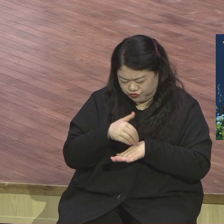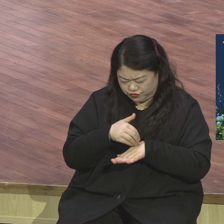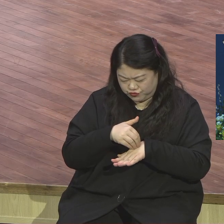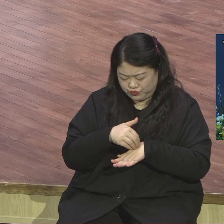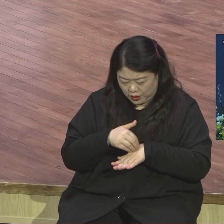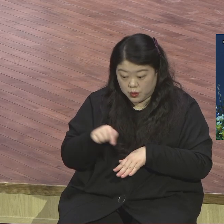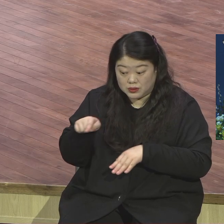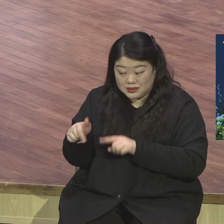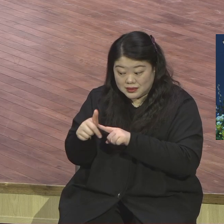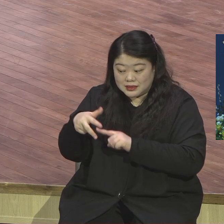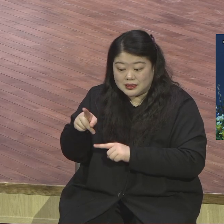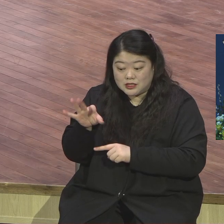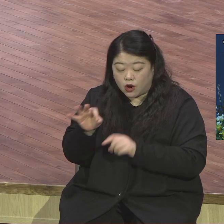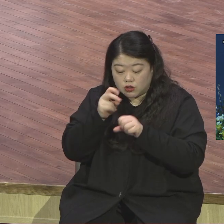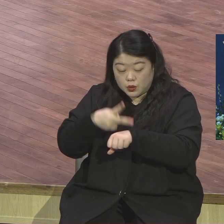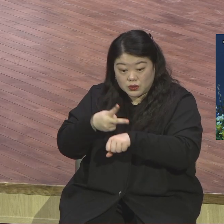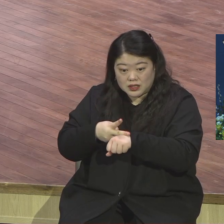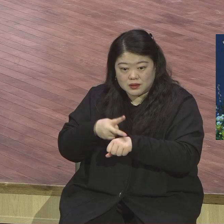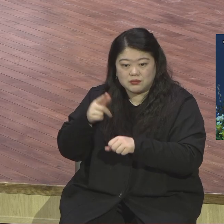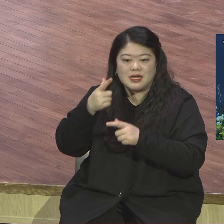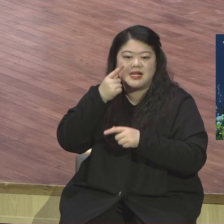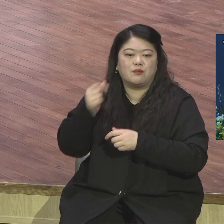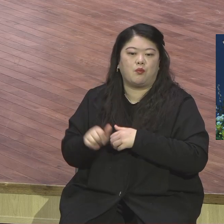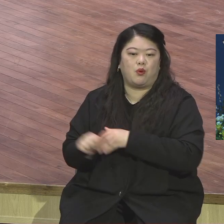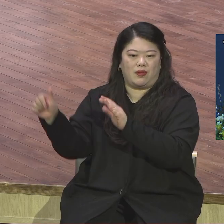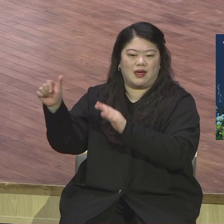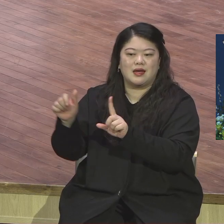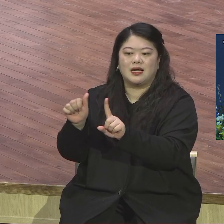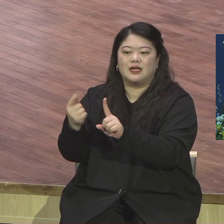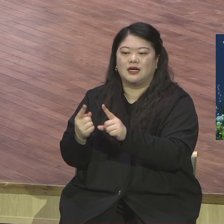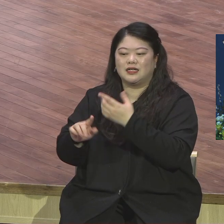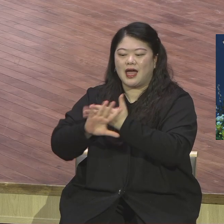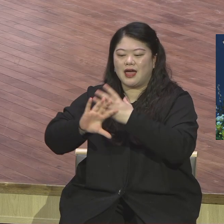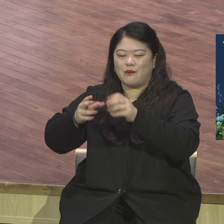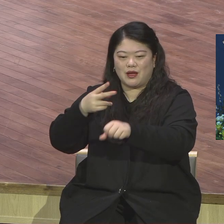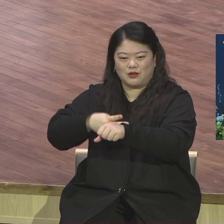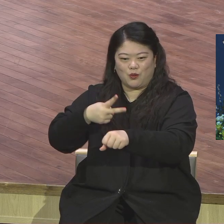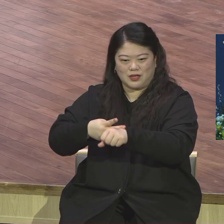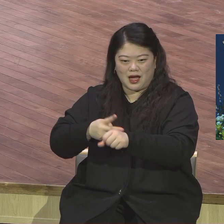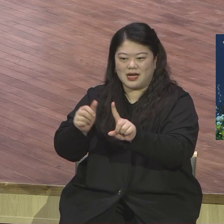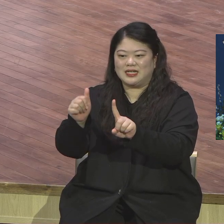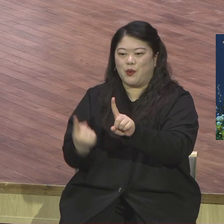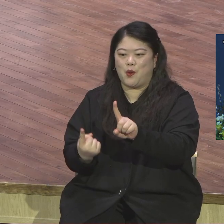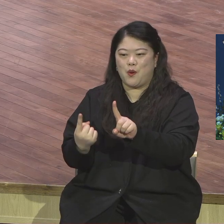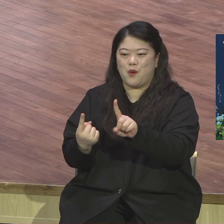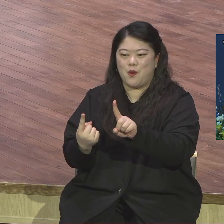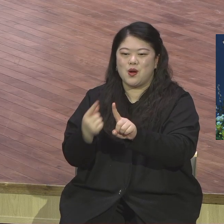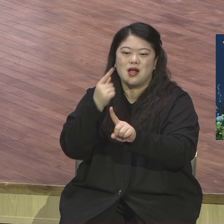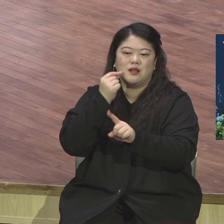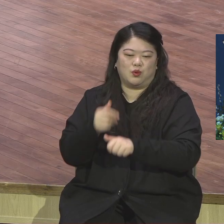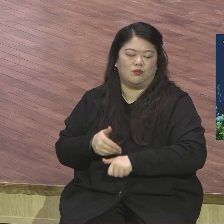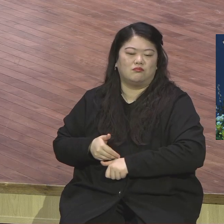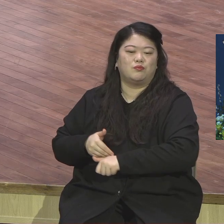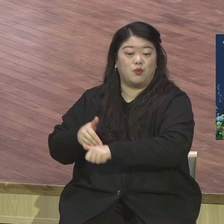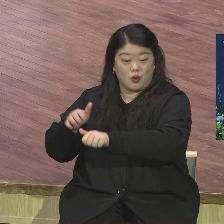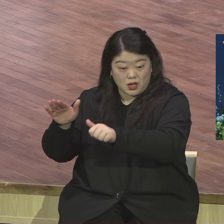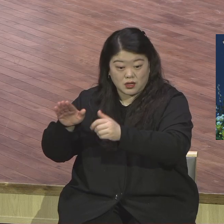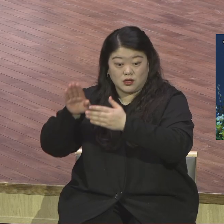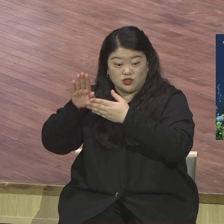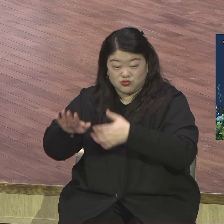시작한 교회였기 때문에 하나님은 그야말로 2, 3, 7, 5천 종족 2,